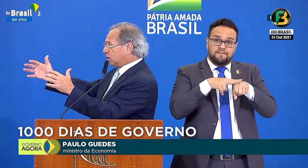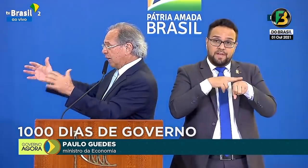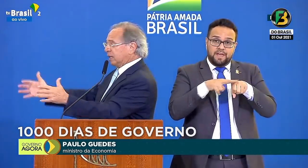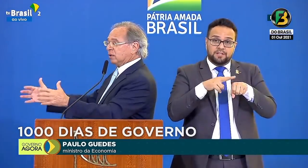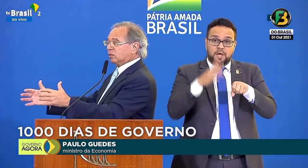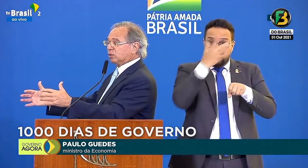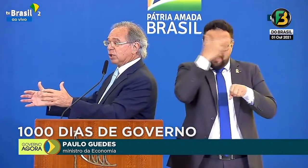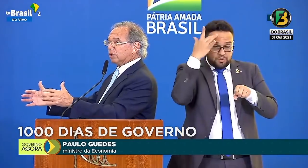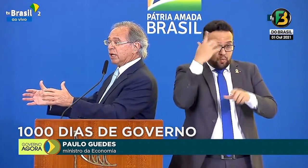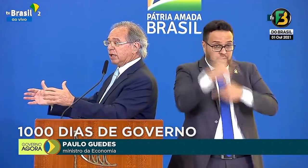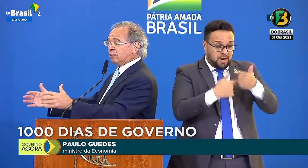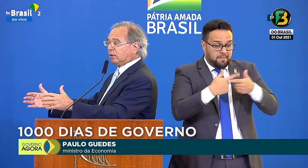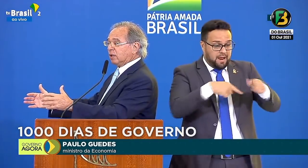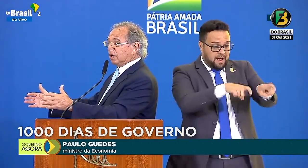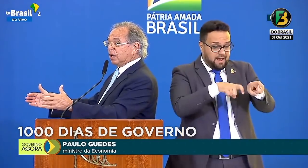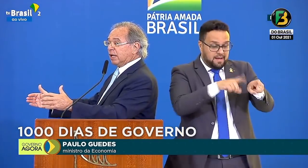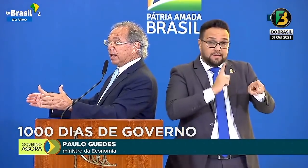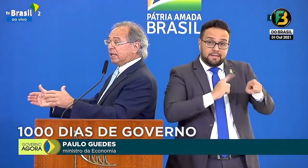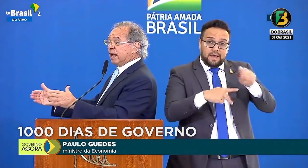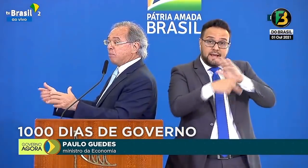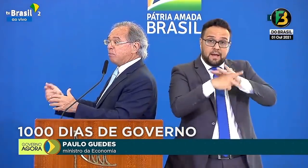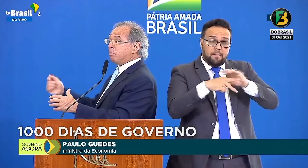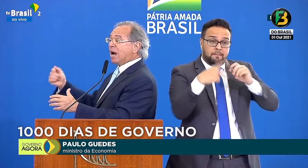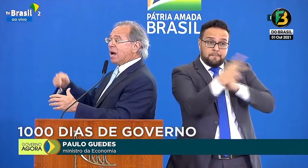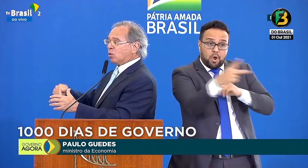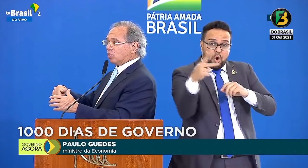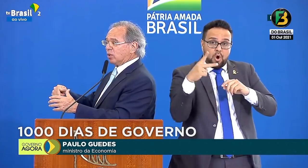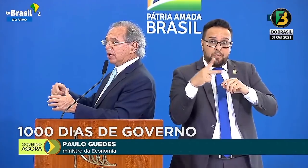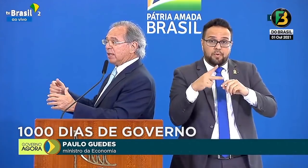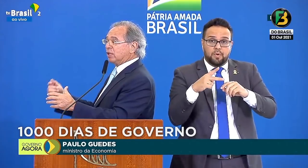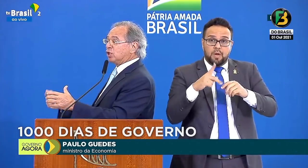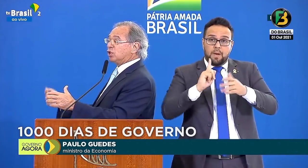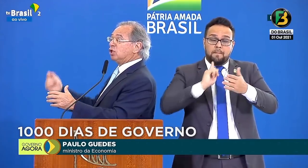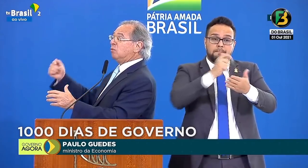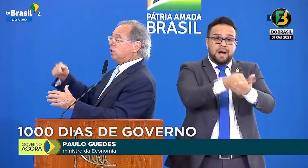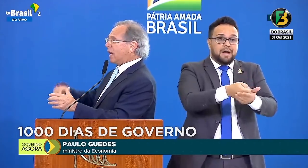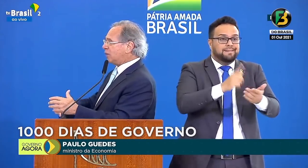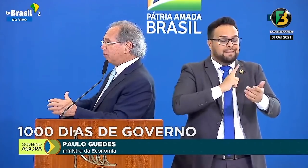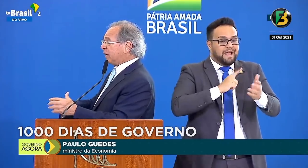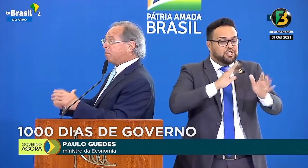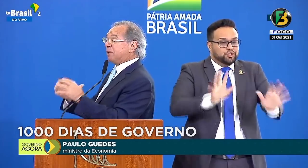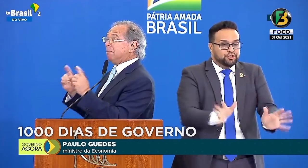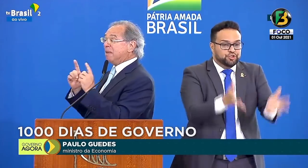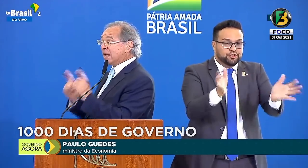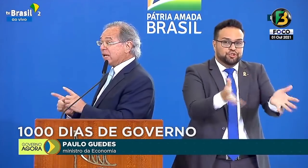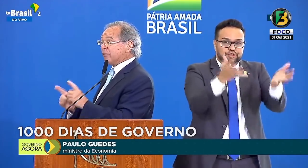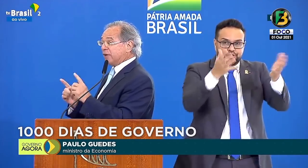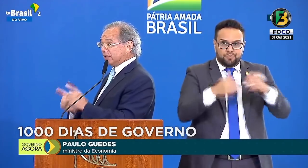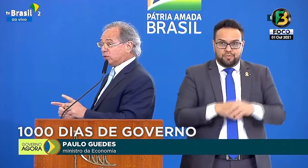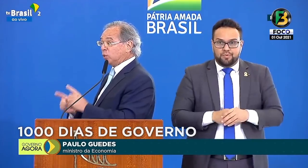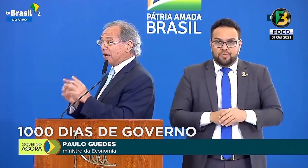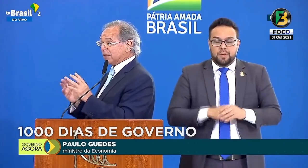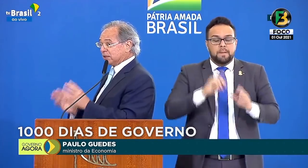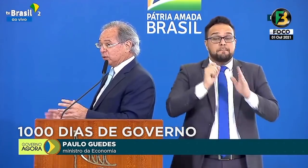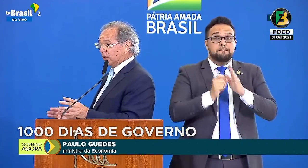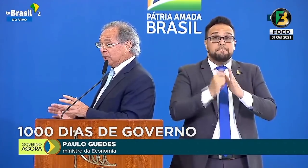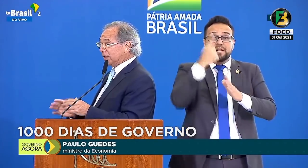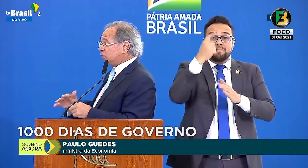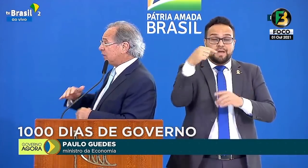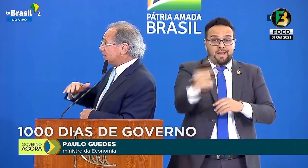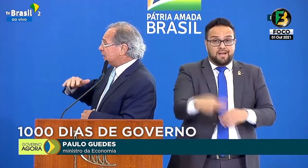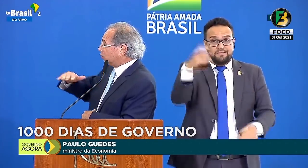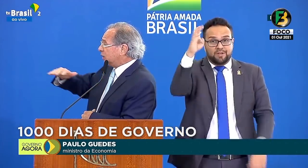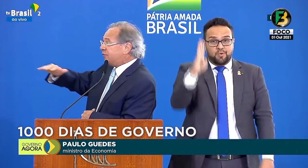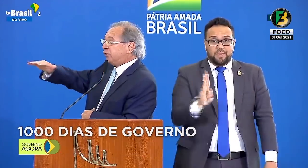produtor tem o seu terreno, ele é pago, ele é estimulado pela primeira vez no Brasil,